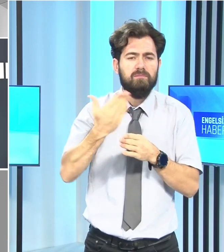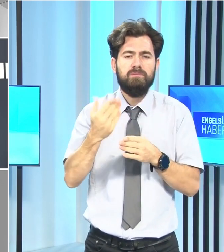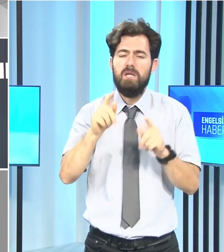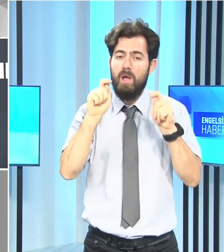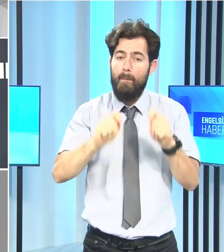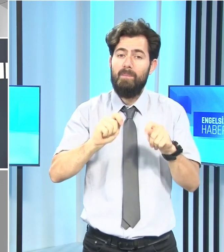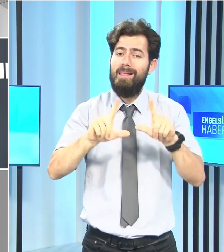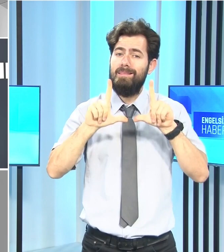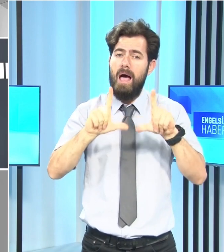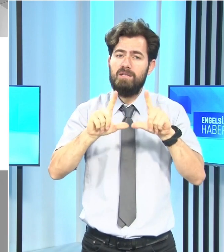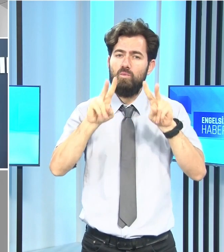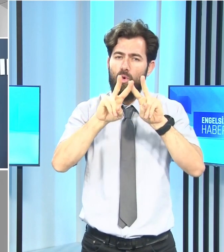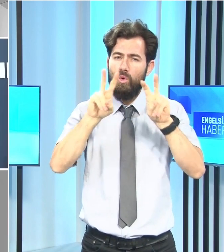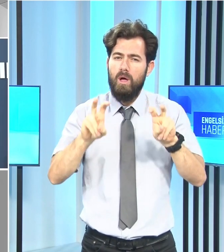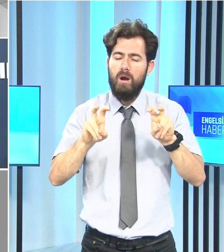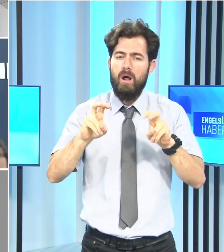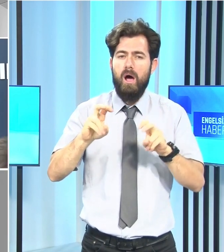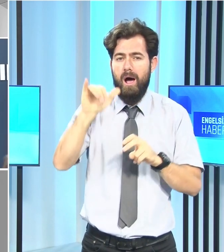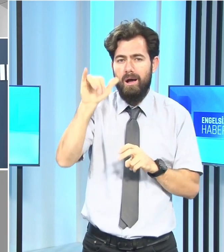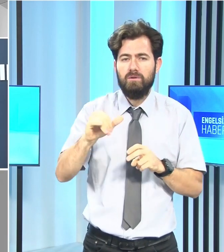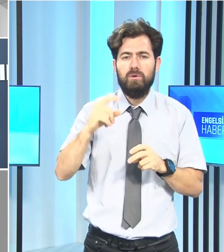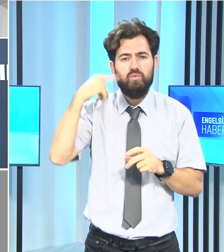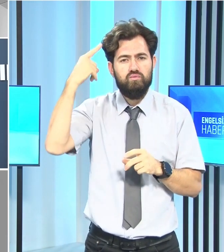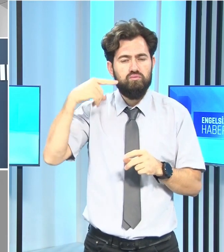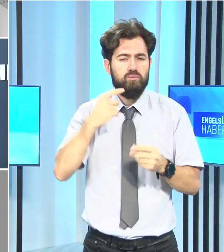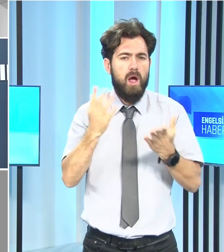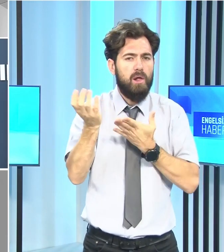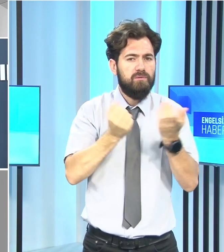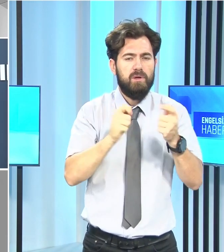yapılması gerekenler hakkında görüş alışverişinde bulundu.